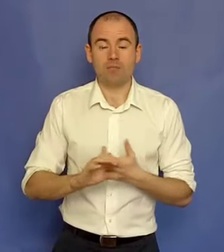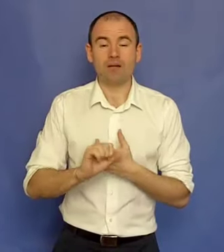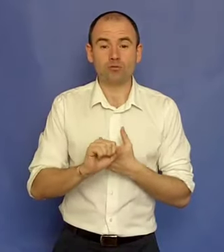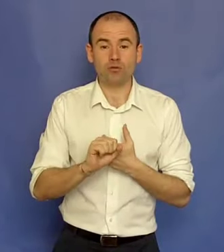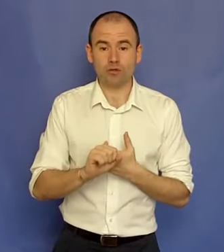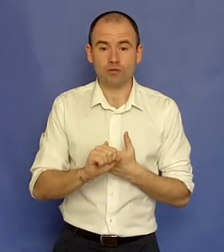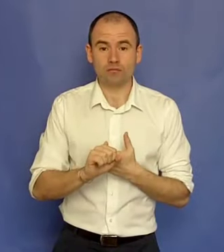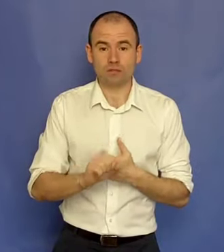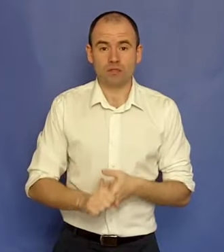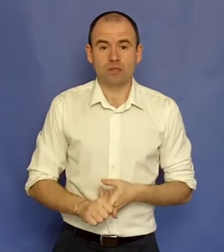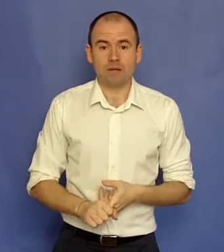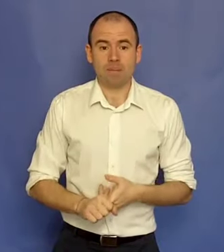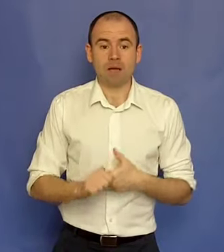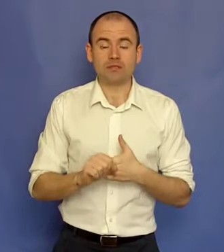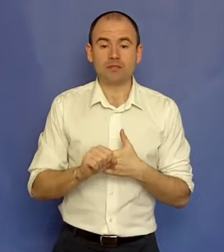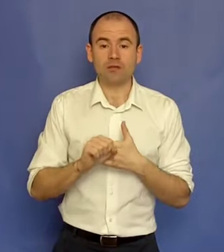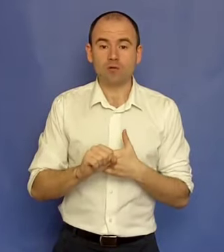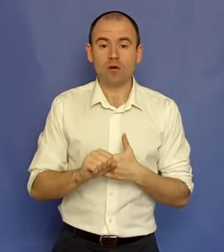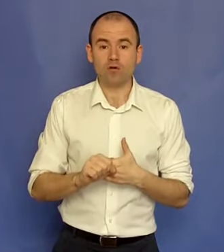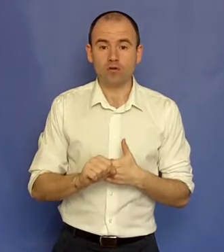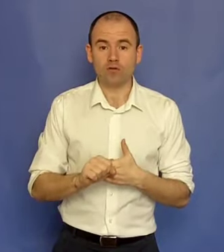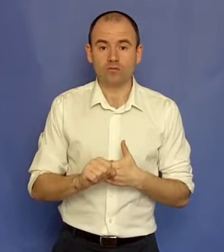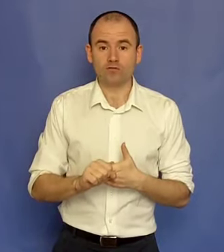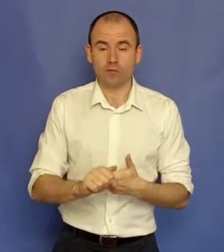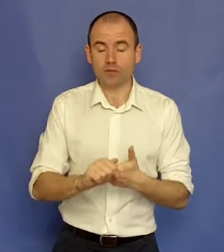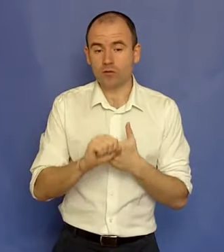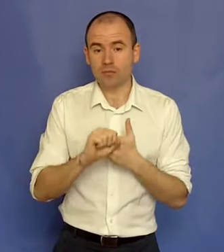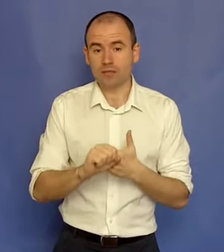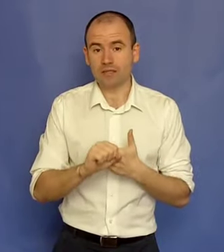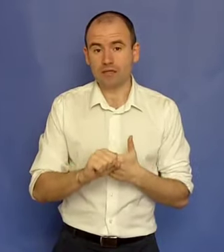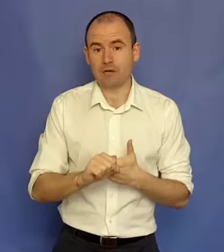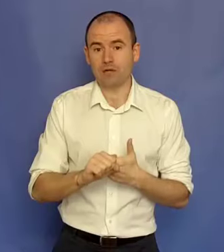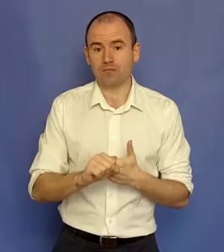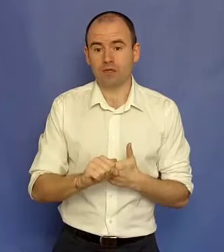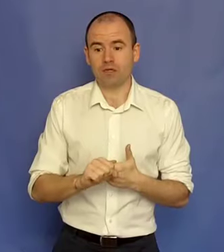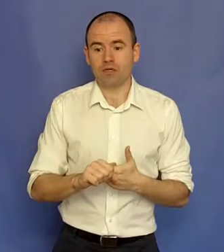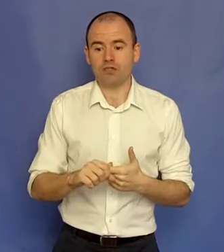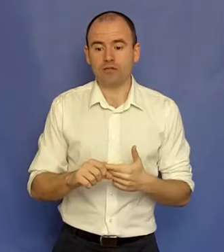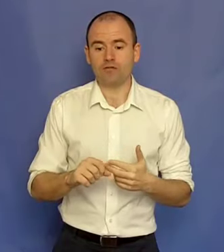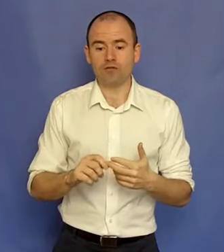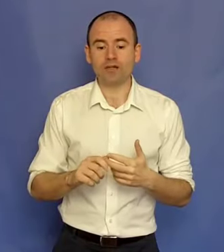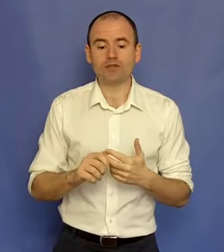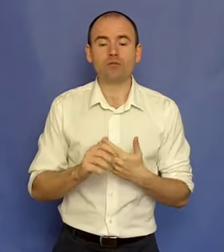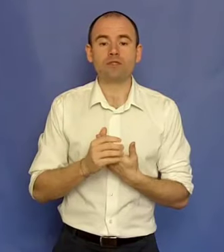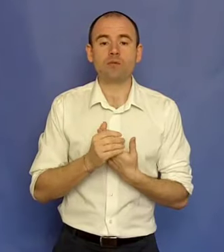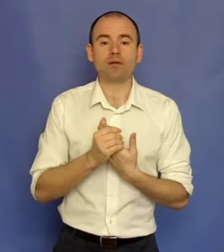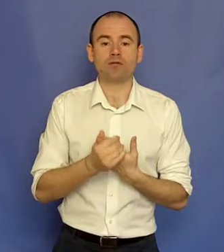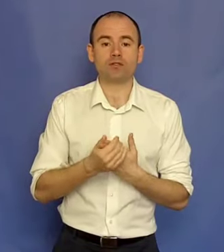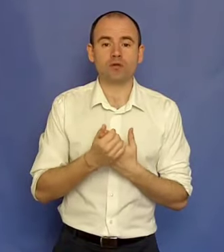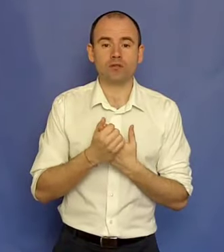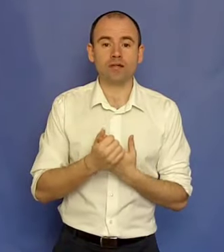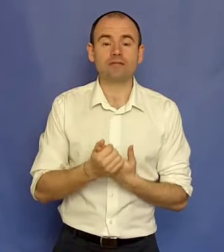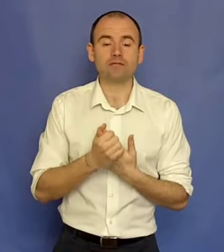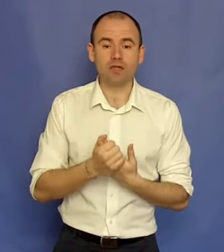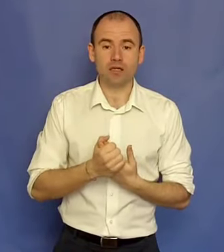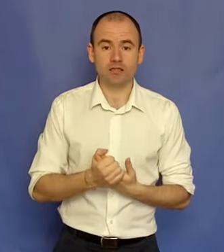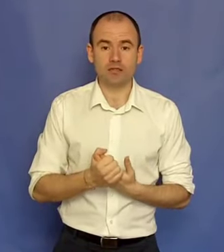Pasul 2. Am zis că de acum încolo voi prețui libertatea mea și voi face numai ce mă pasionează cu adevărat în fiecare zi.